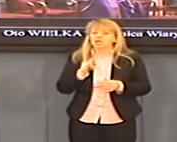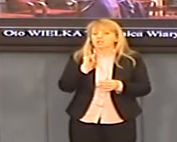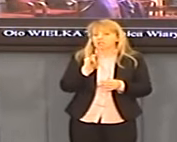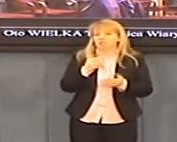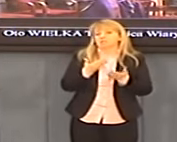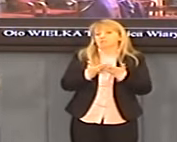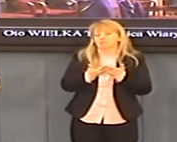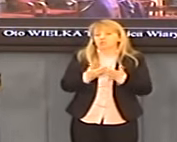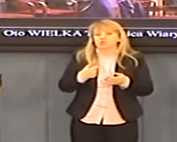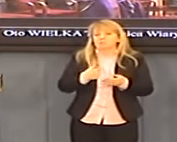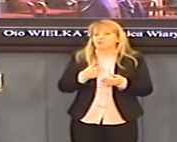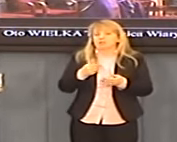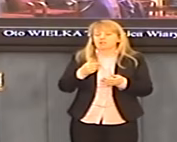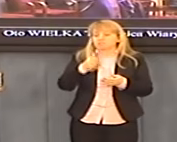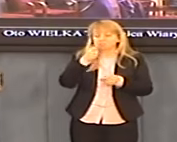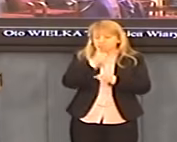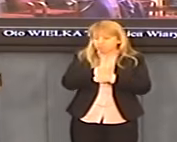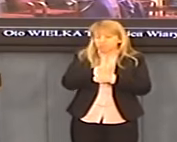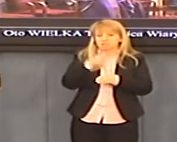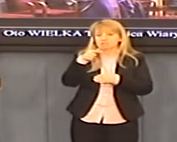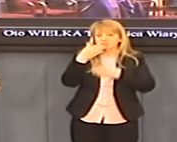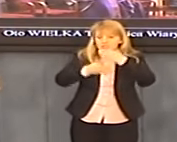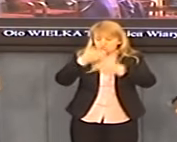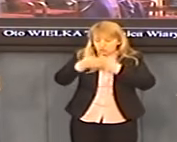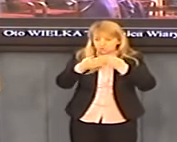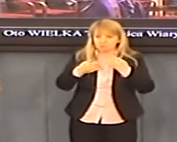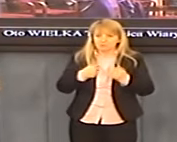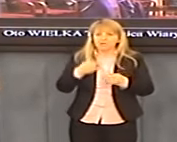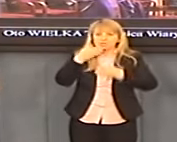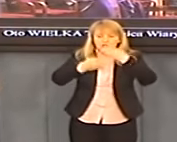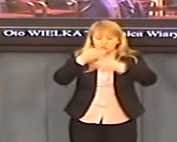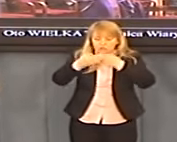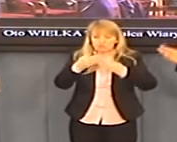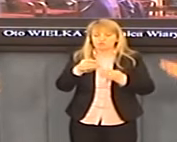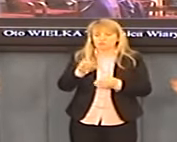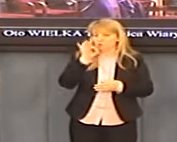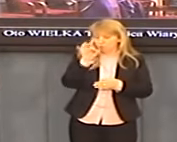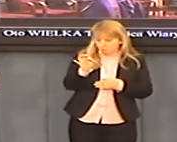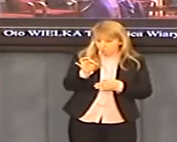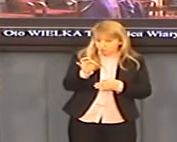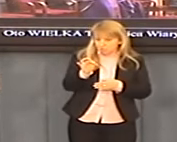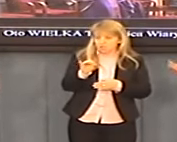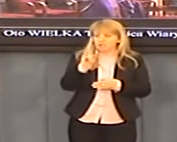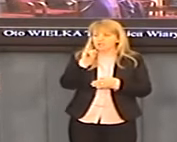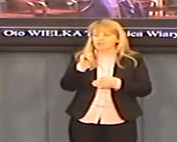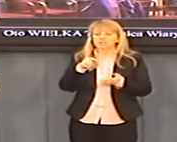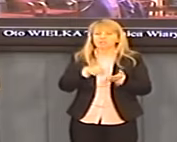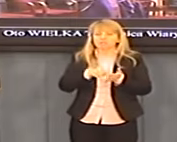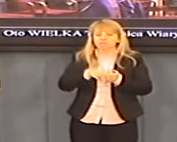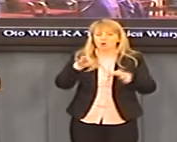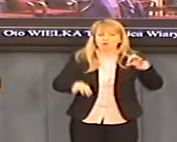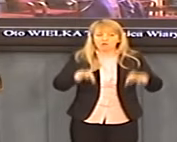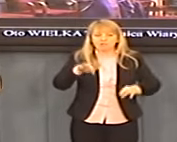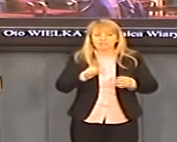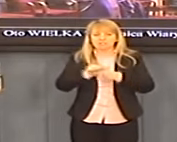Żeby nie było, że źle mu życzymy, bo życzymy mu dobrze, a ponieważ nasza audycja zawiera lokowanie produktu, więc myślę, że nie